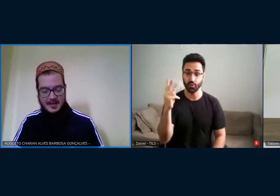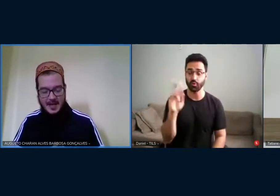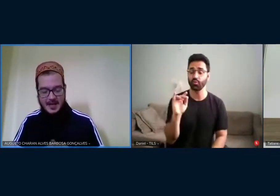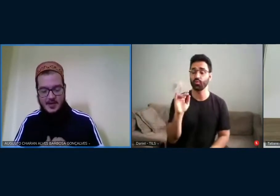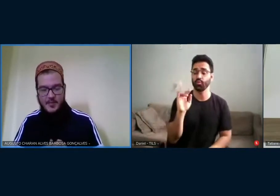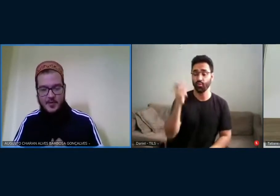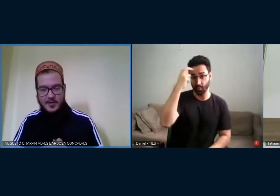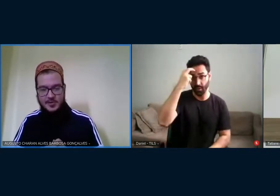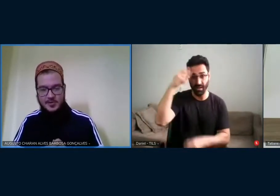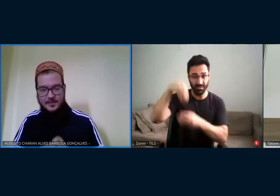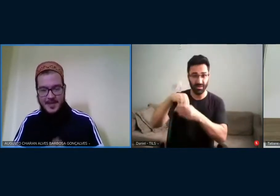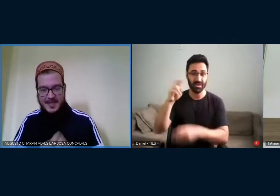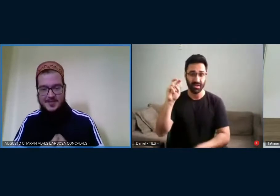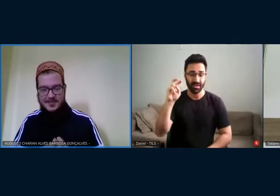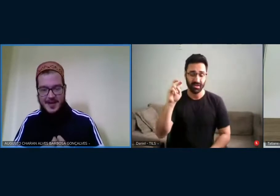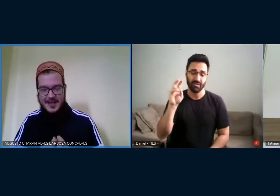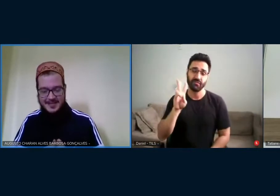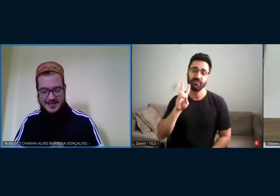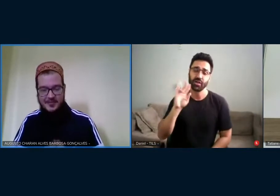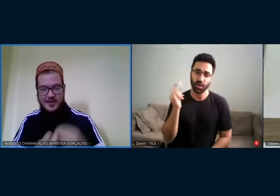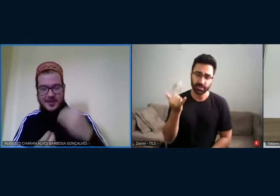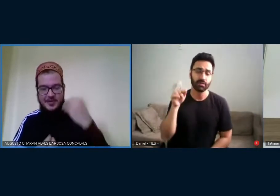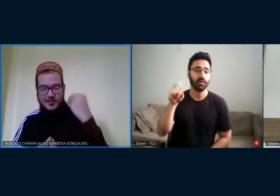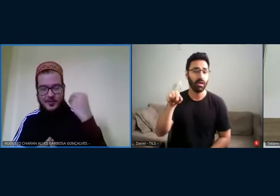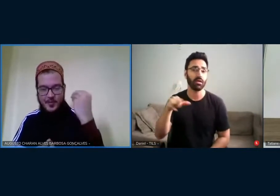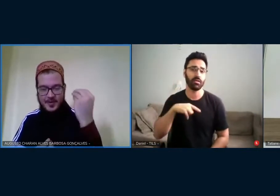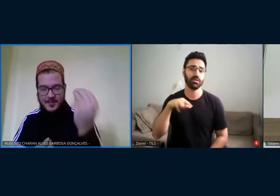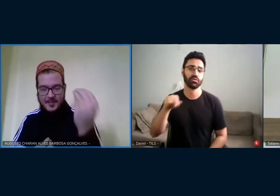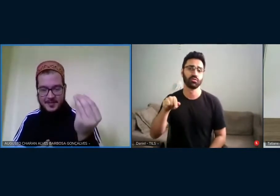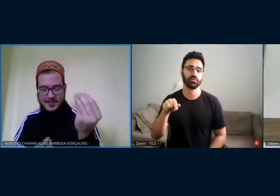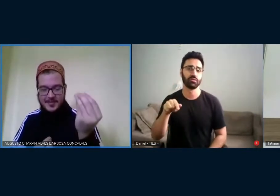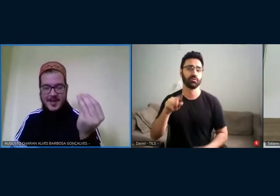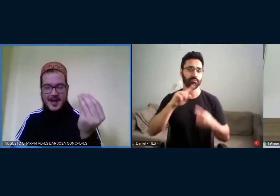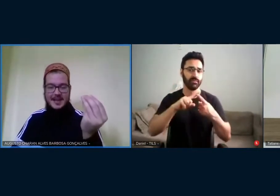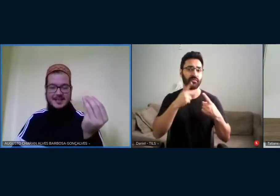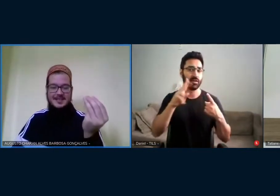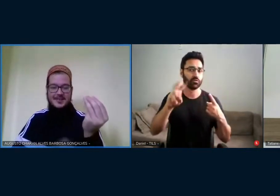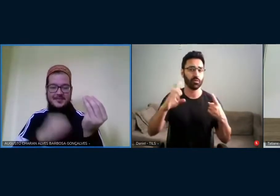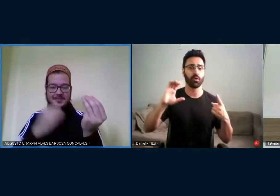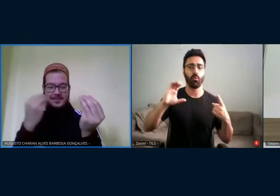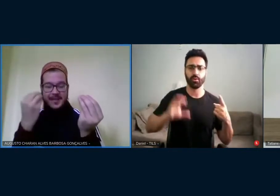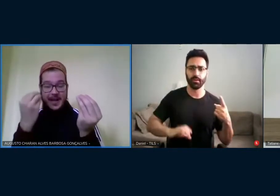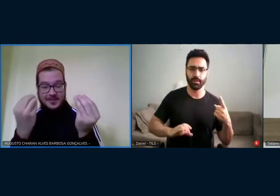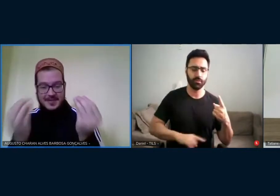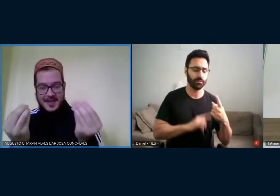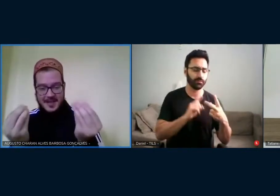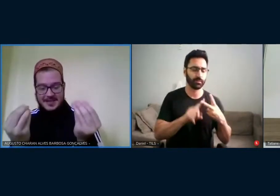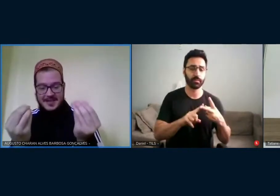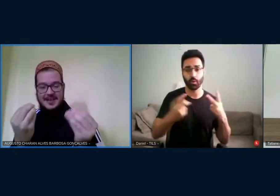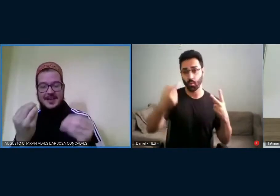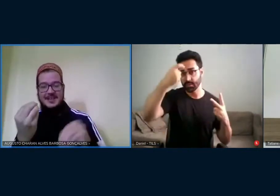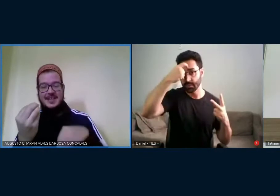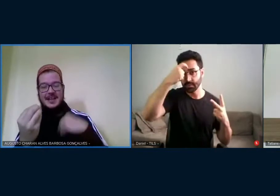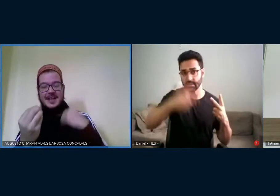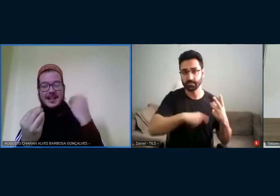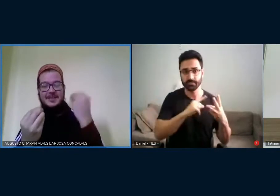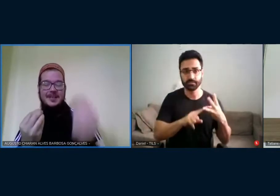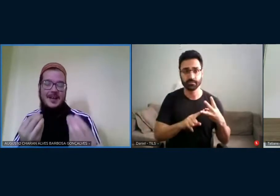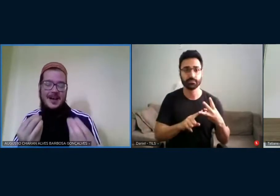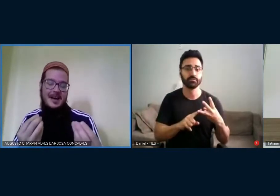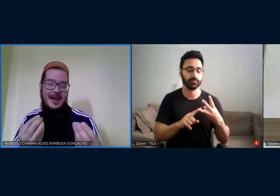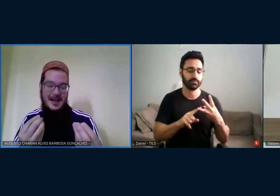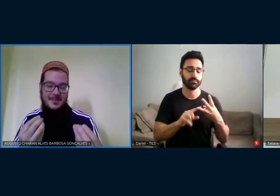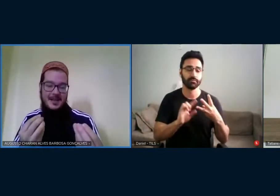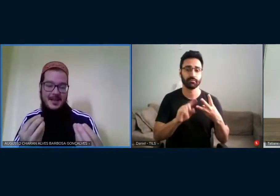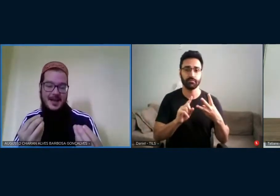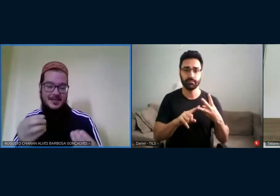tem em seu bojo isso, a questão do comportamento, a questão da consciência que está ligada